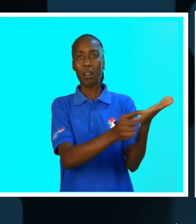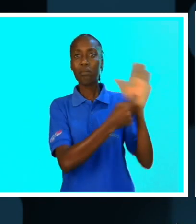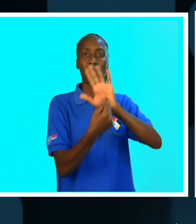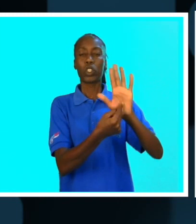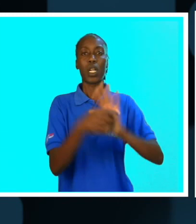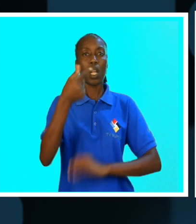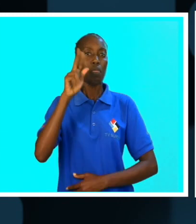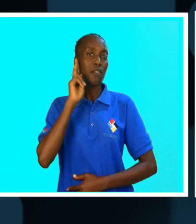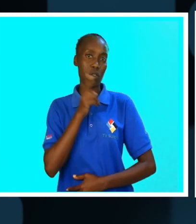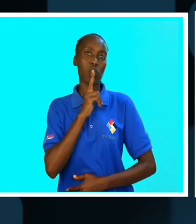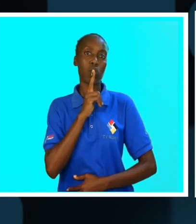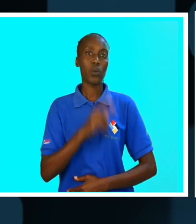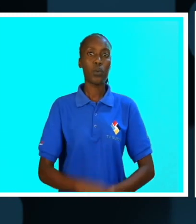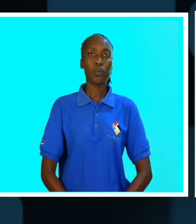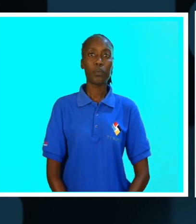TV Surdo.